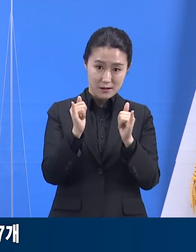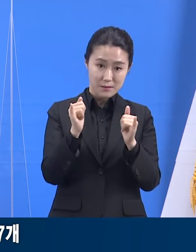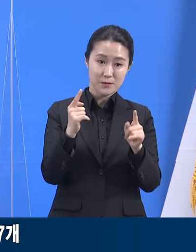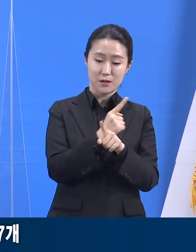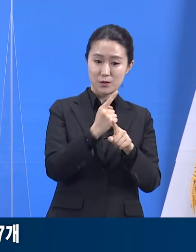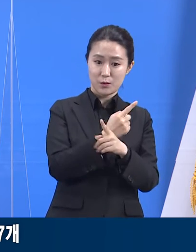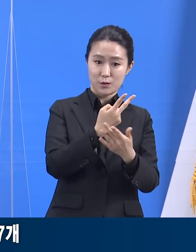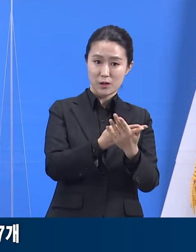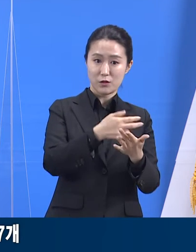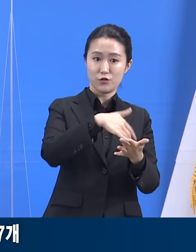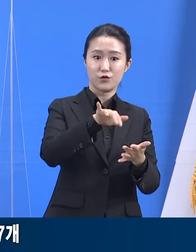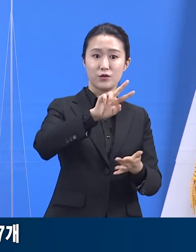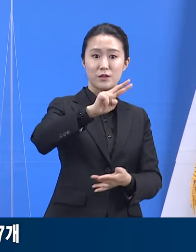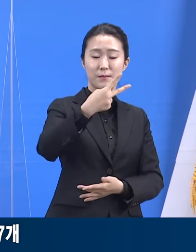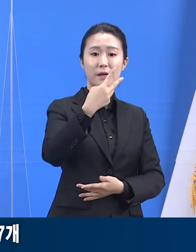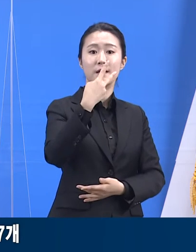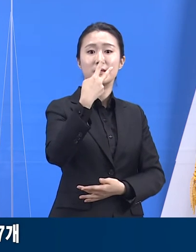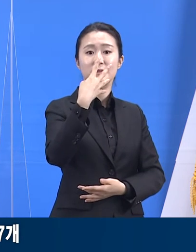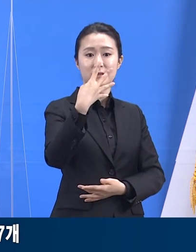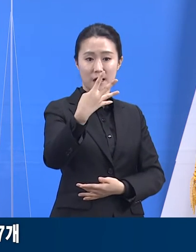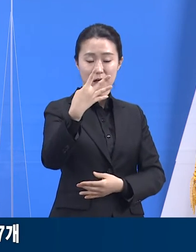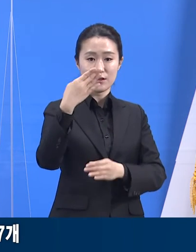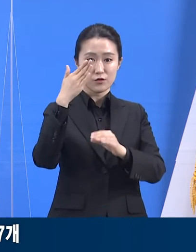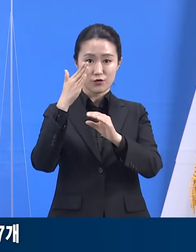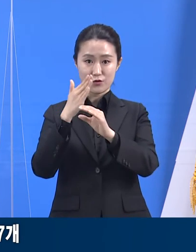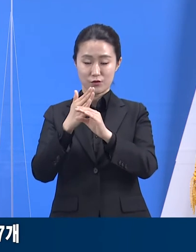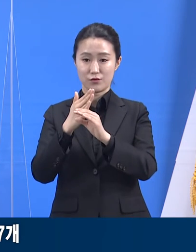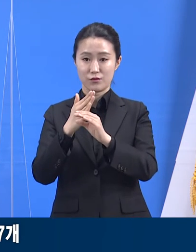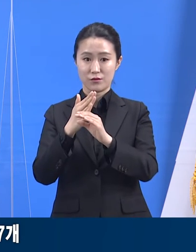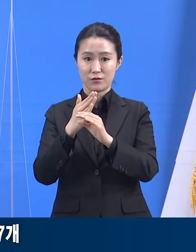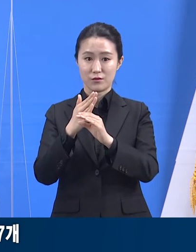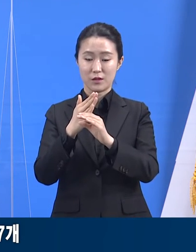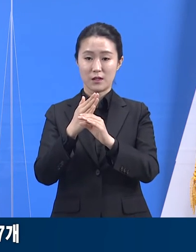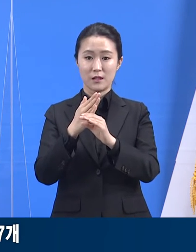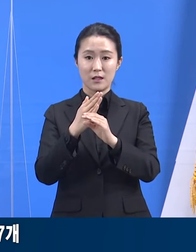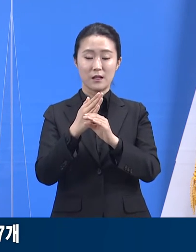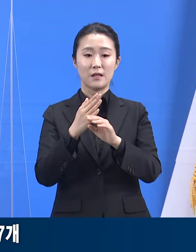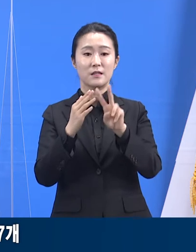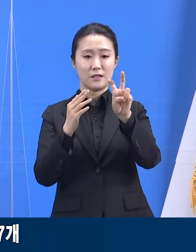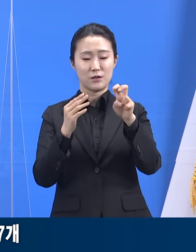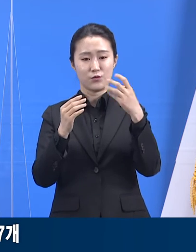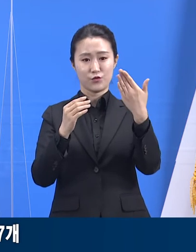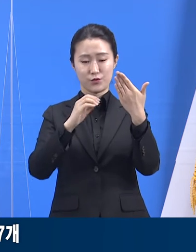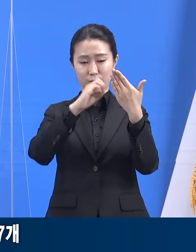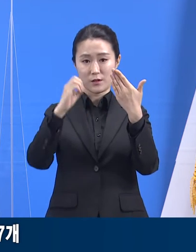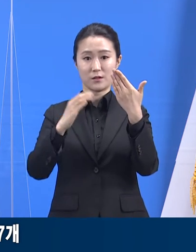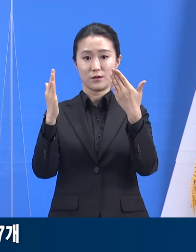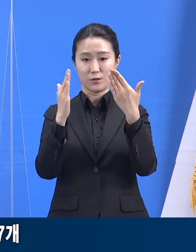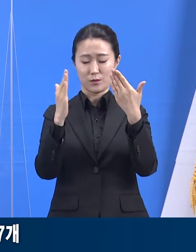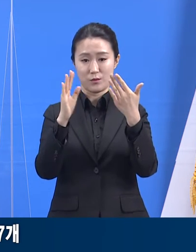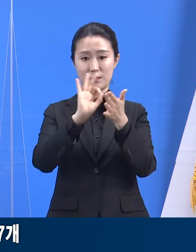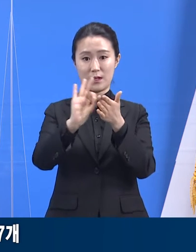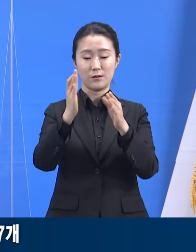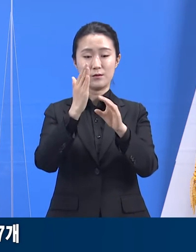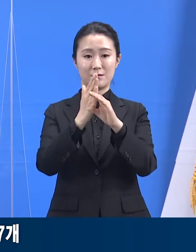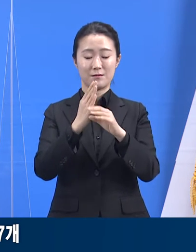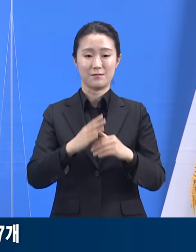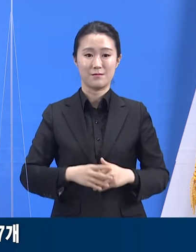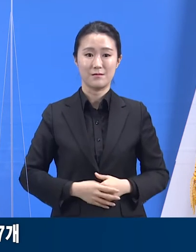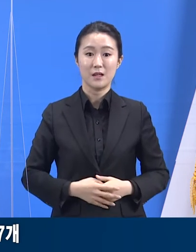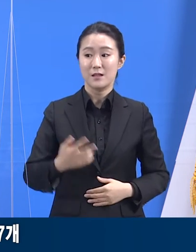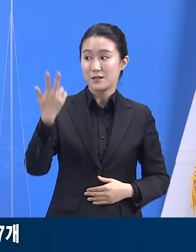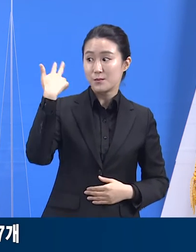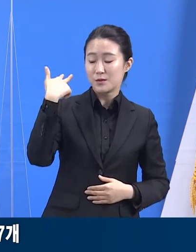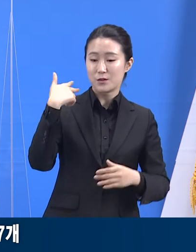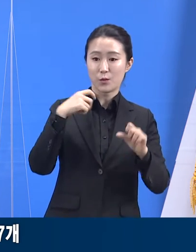61개를 사용하고 있습니다. 현재 가동률은 29.9%입니다. 일주일 전인